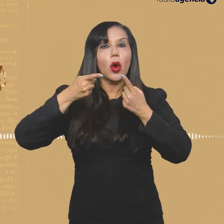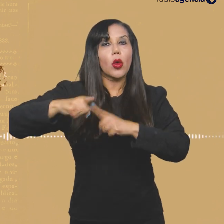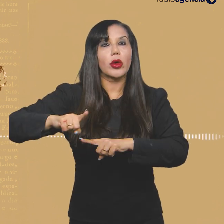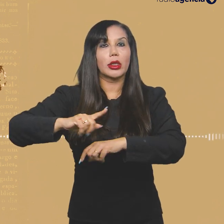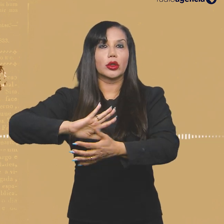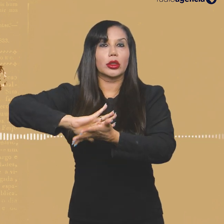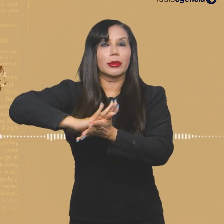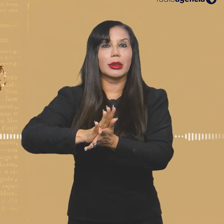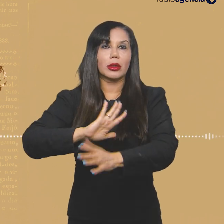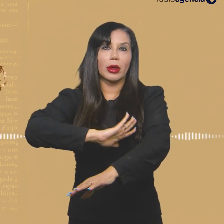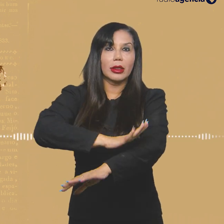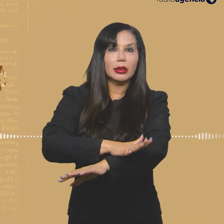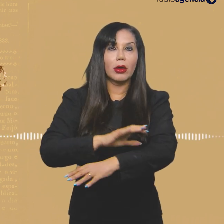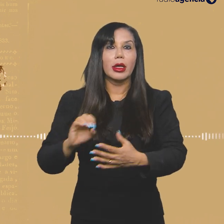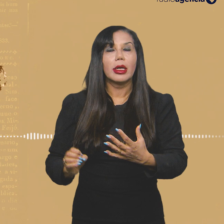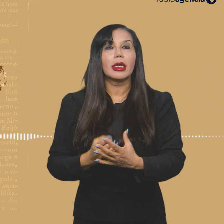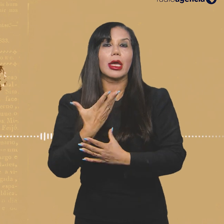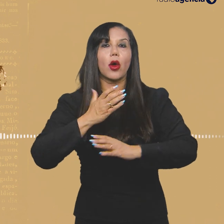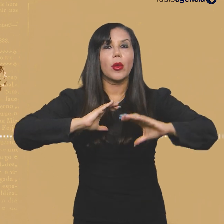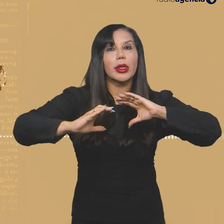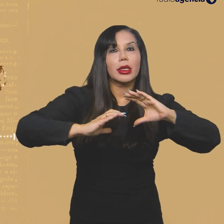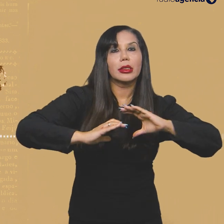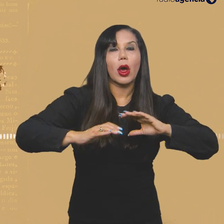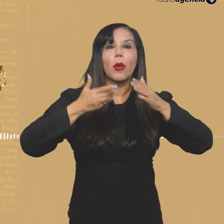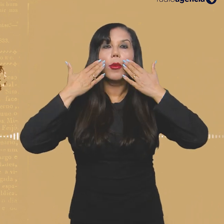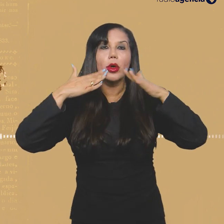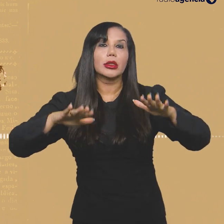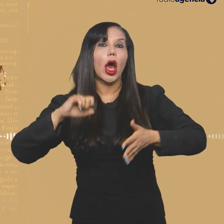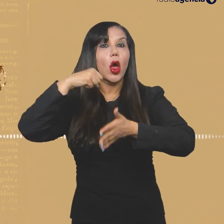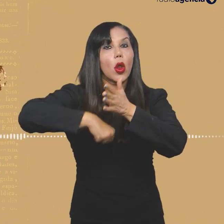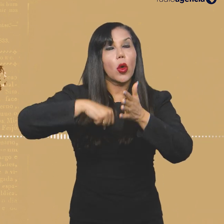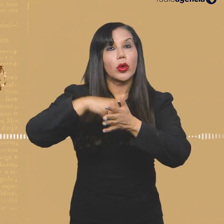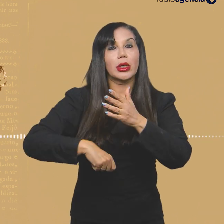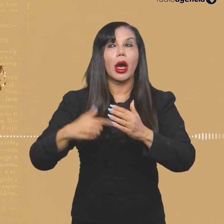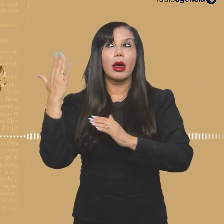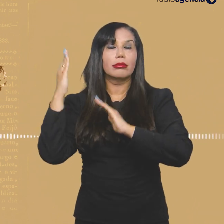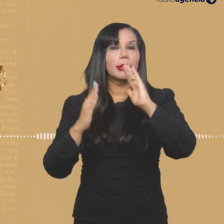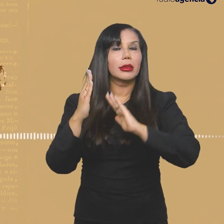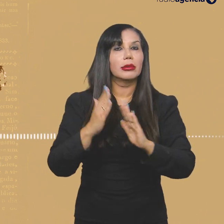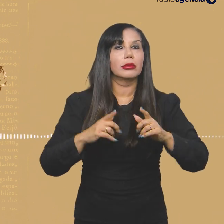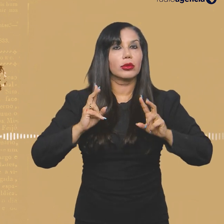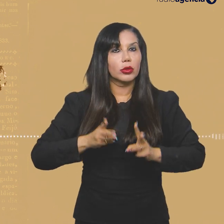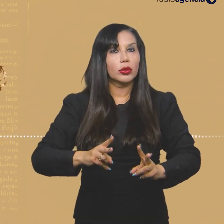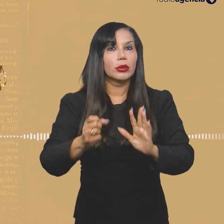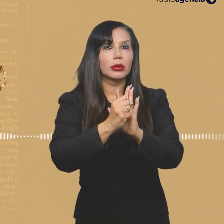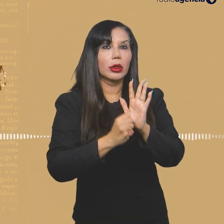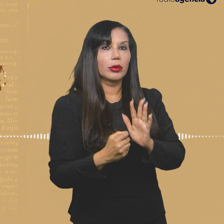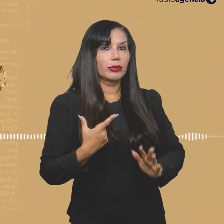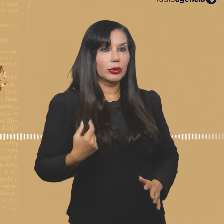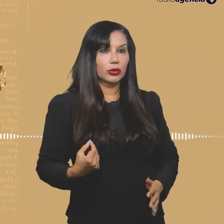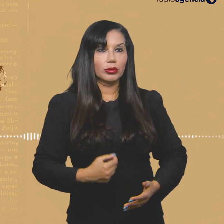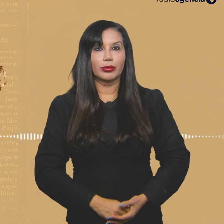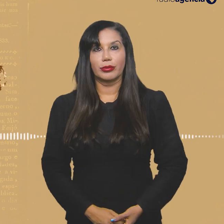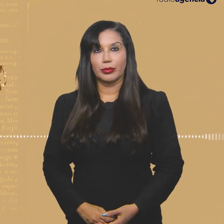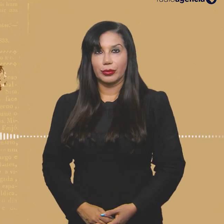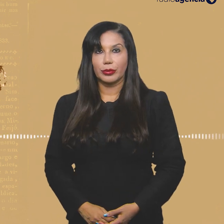discriminação racial. Foram criados canais específicos para comunicar lutas e demandas da época, que continuaram no século XX.